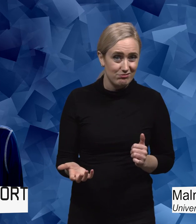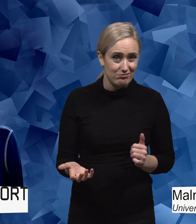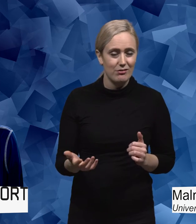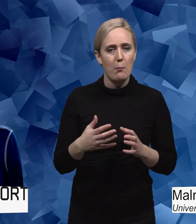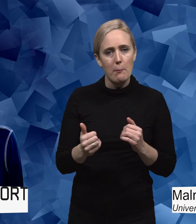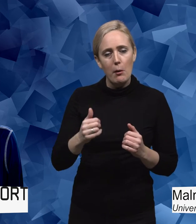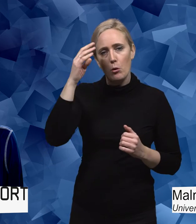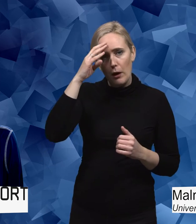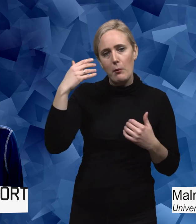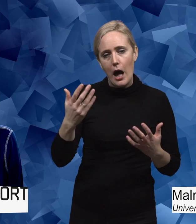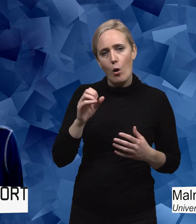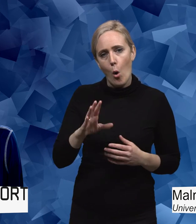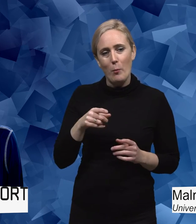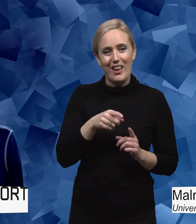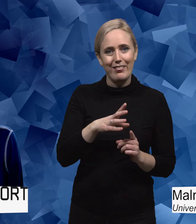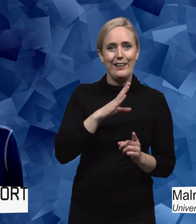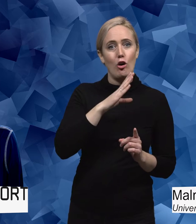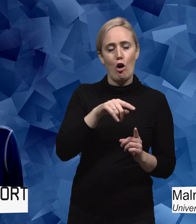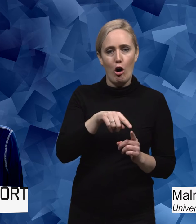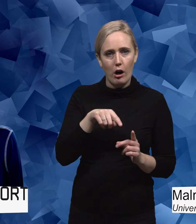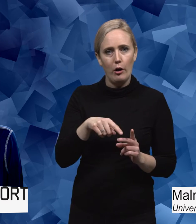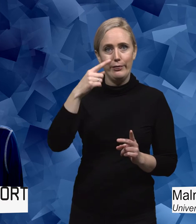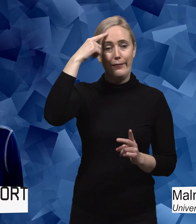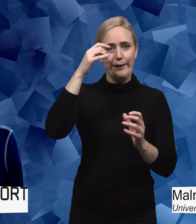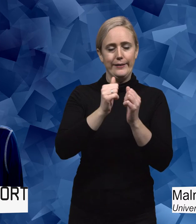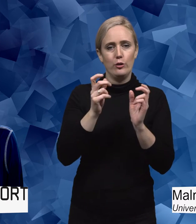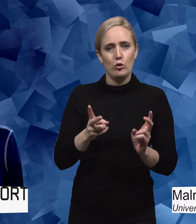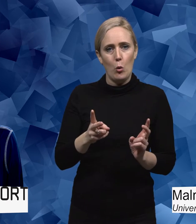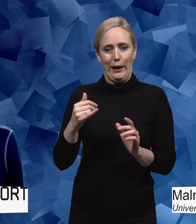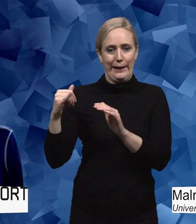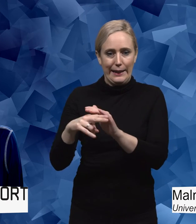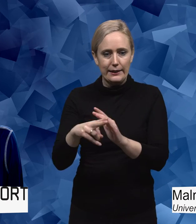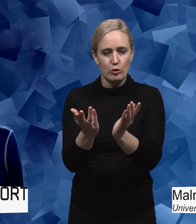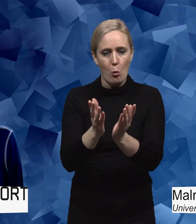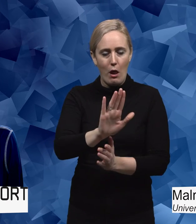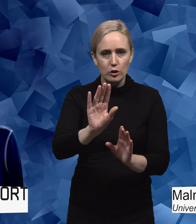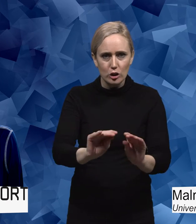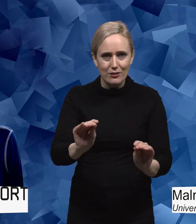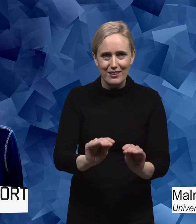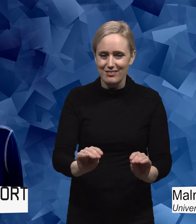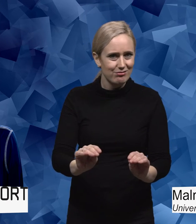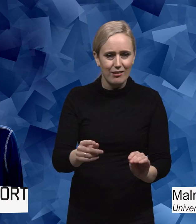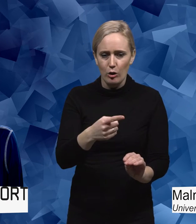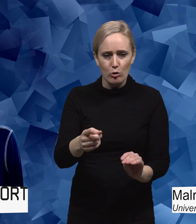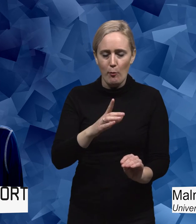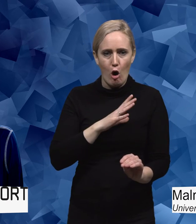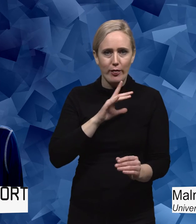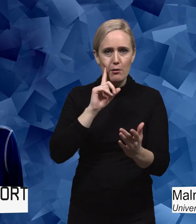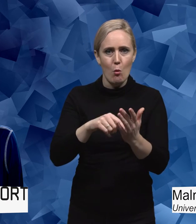idealen och tankesätten följer med in i skolans undervisning. För de stävar ju inte alls efter prestation och perfektion.